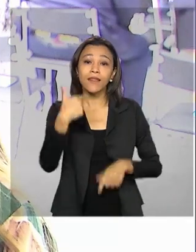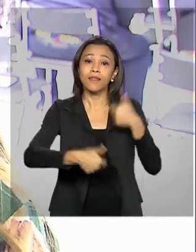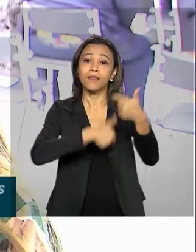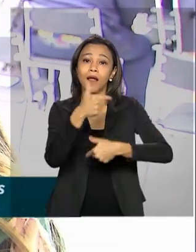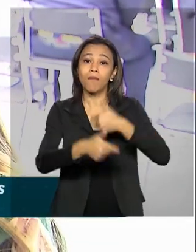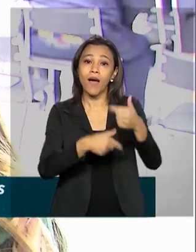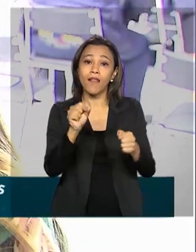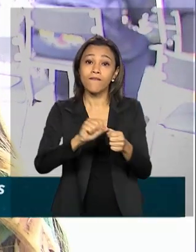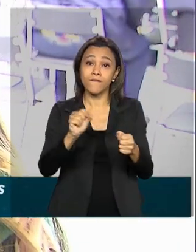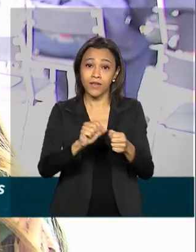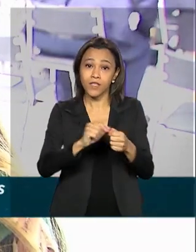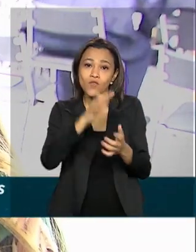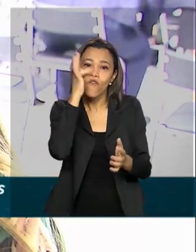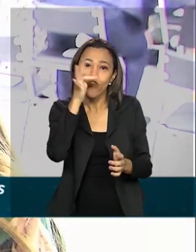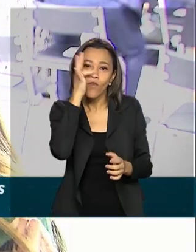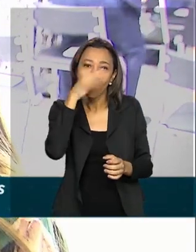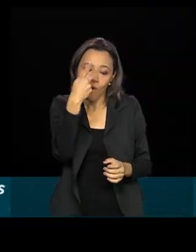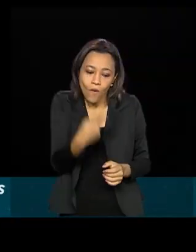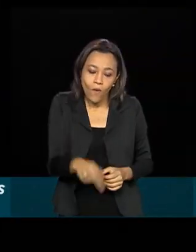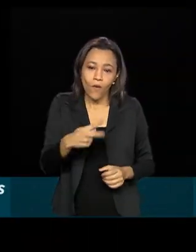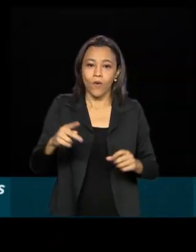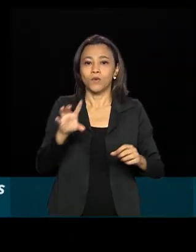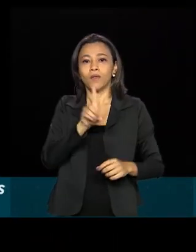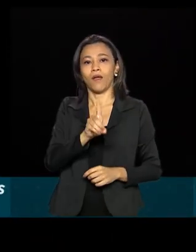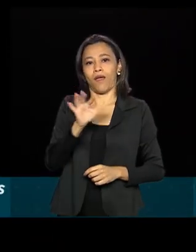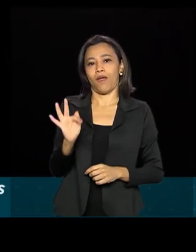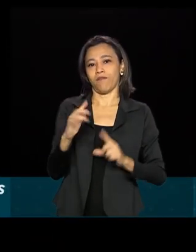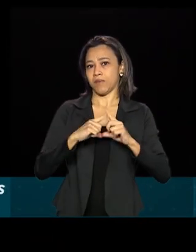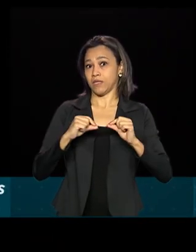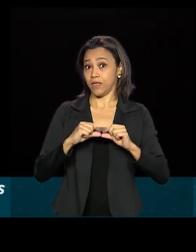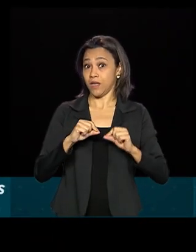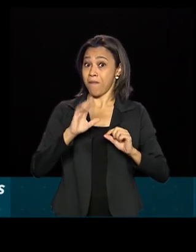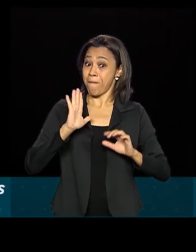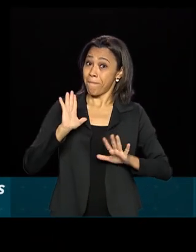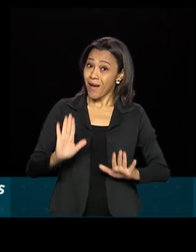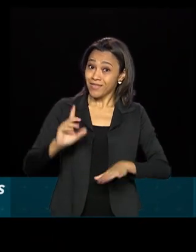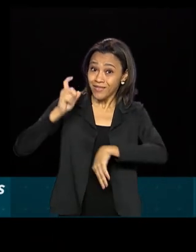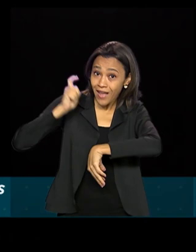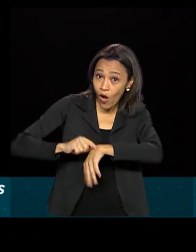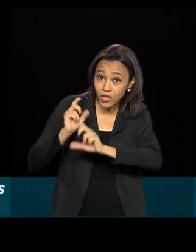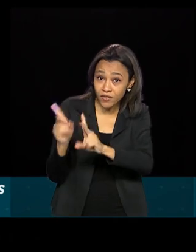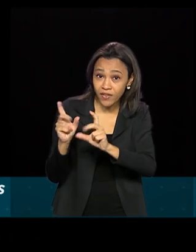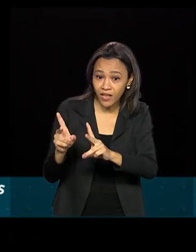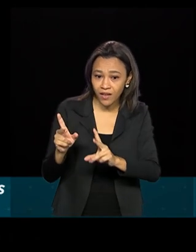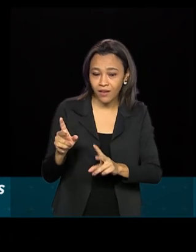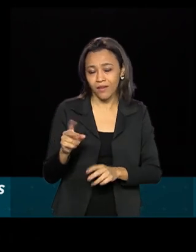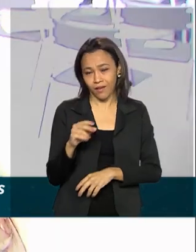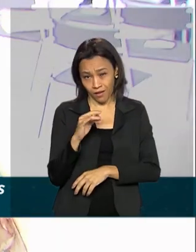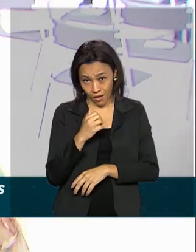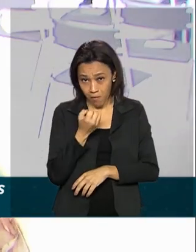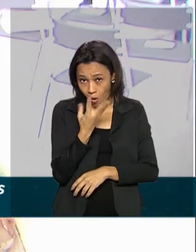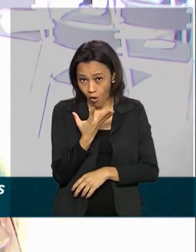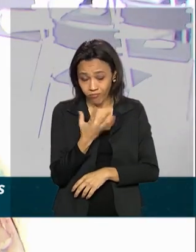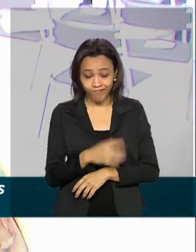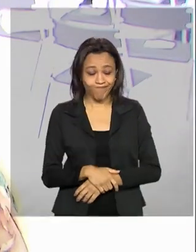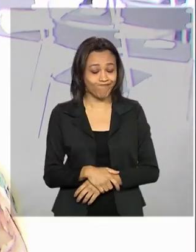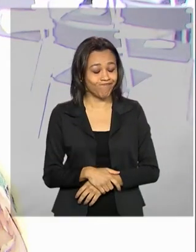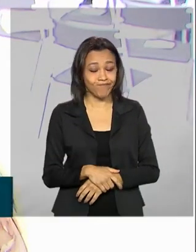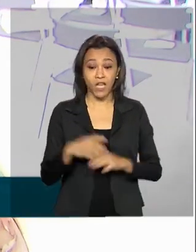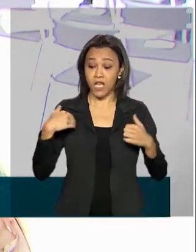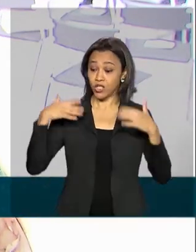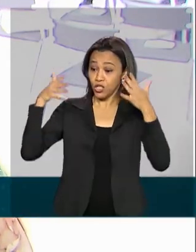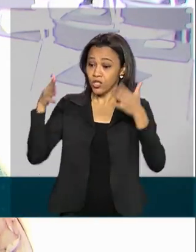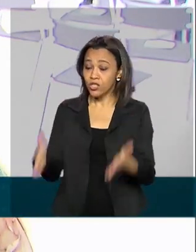propriedade familiar no Distrito Federal, mas na hora de vender a produção, nem tudo são flores. Quando a gente chega na